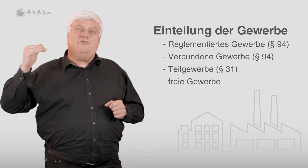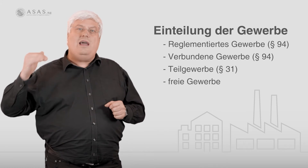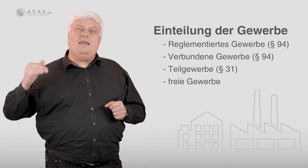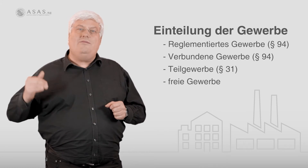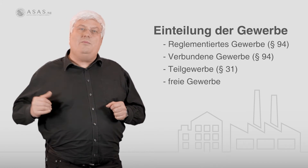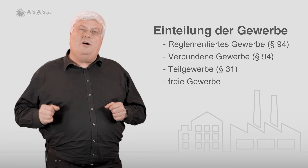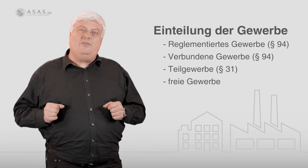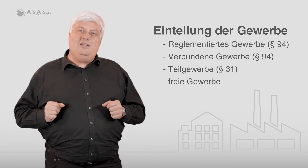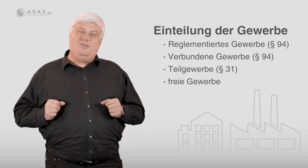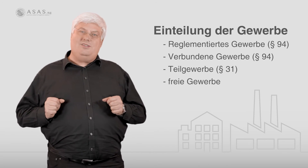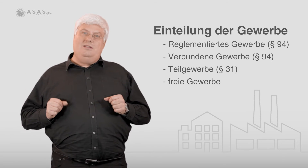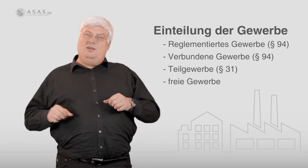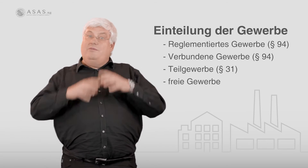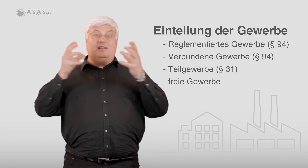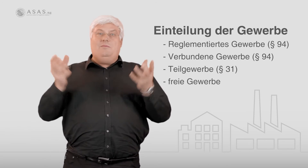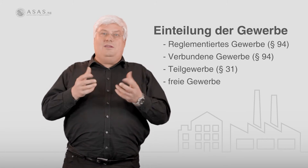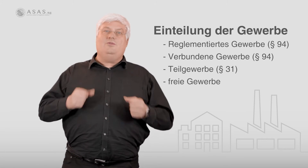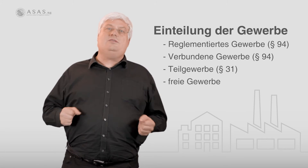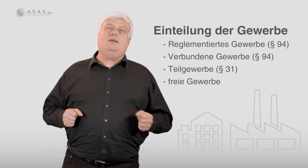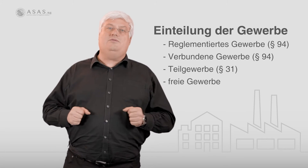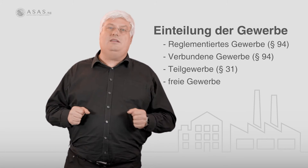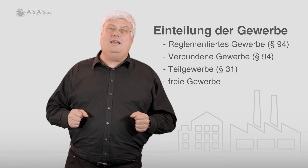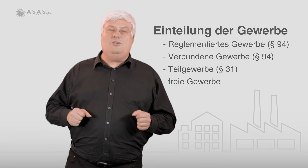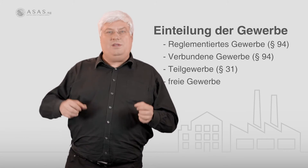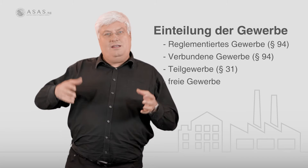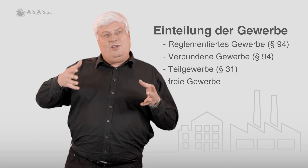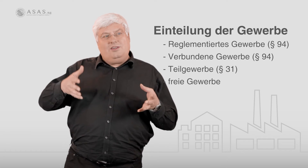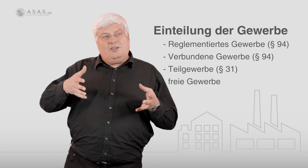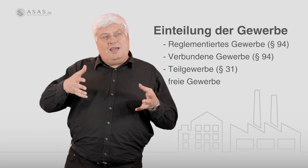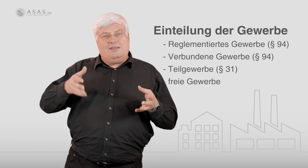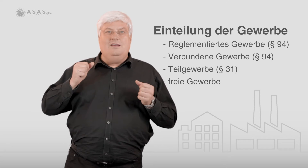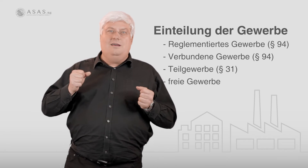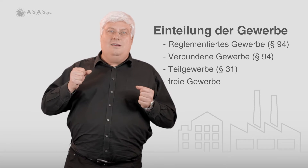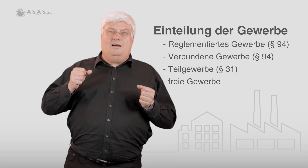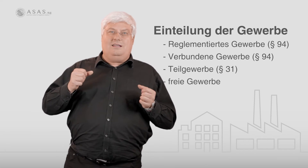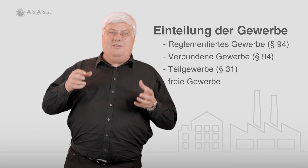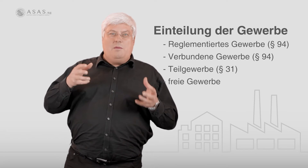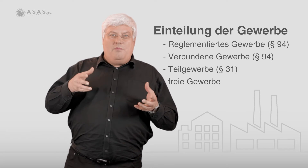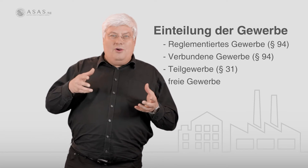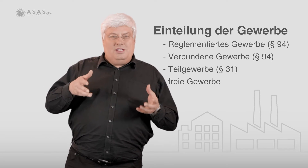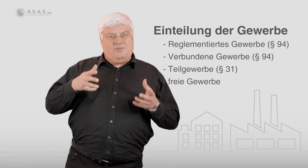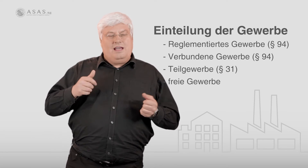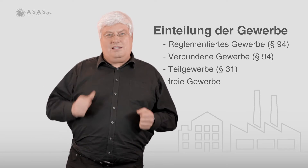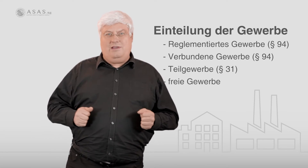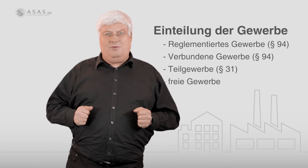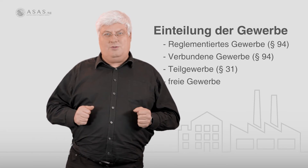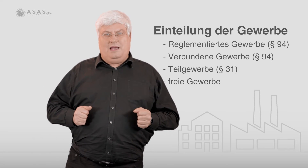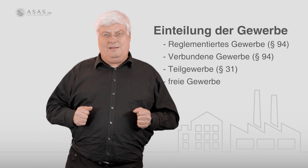freie Gewerbe aufgelistet sind. Immer wenn jemand in Österreich auf die Idee kommt, eine Tätigkeit der Gewerbebehörde als freies Gewerbe zu melden